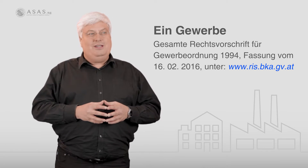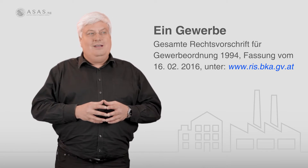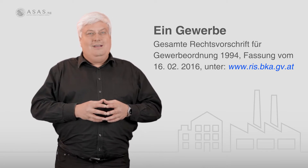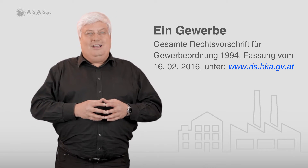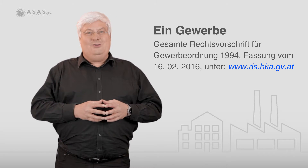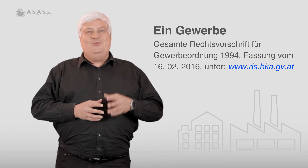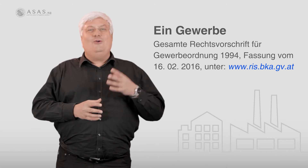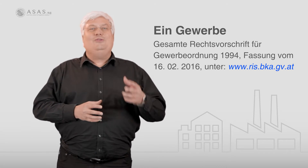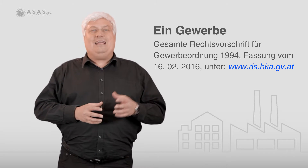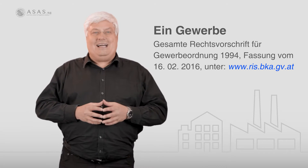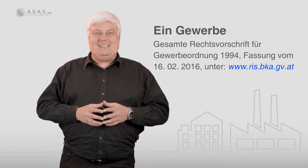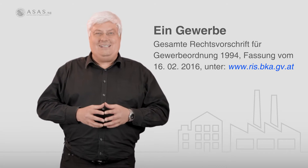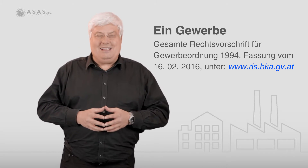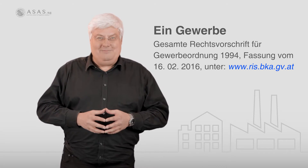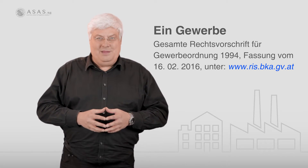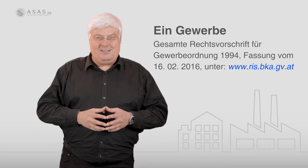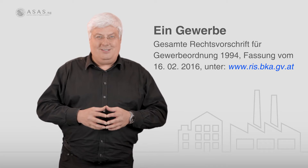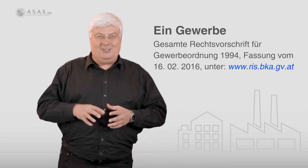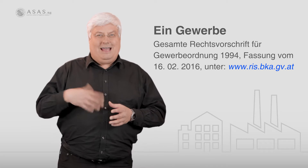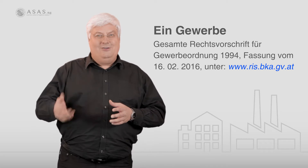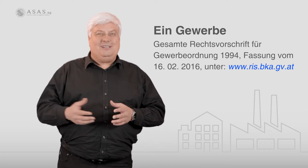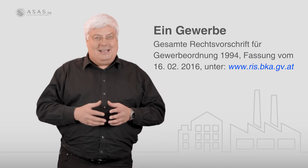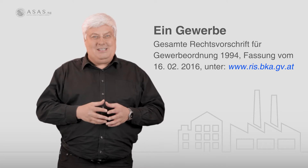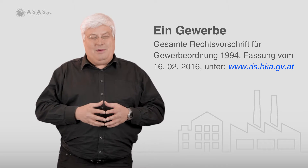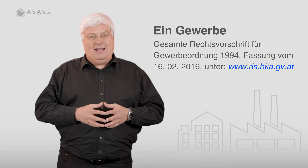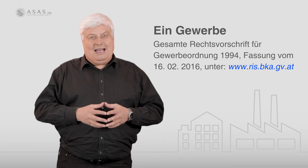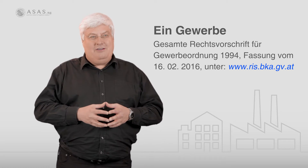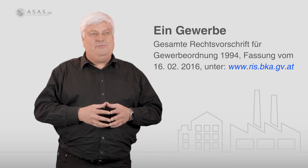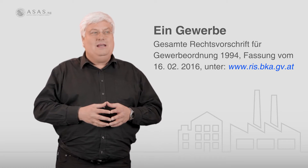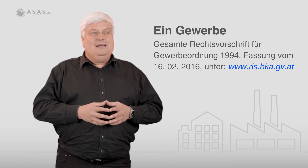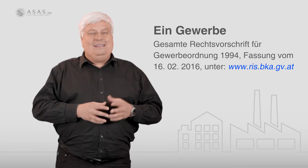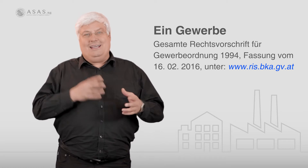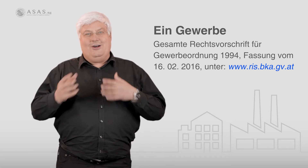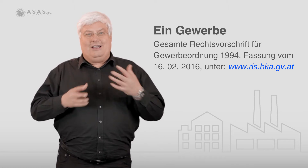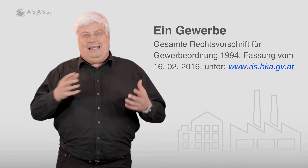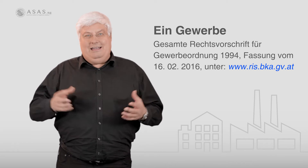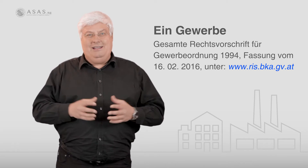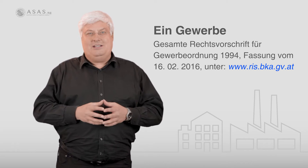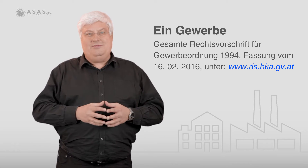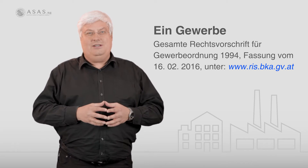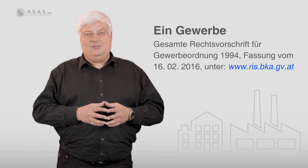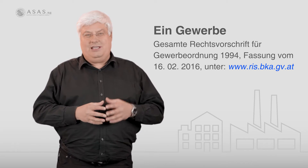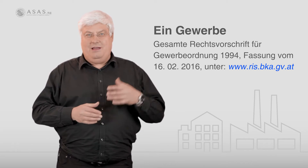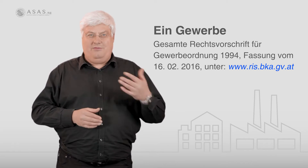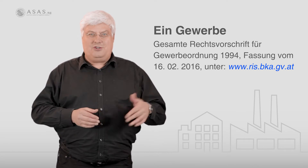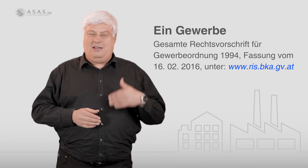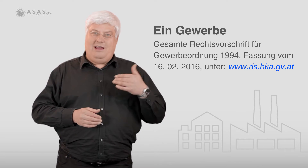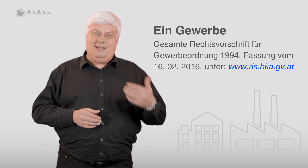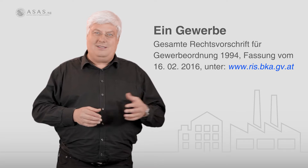hat die über 180 Seiten, es sind auch 380 Paragrafen, die genau regeln, was wir unter Gewerbe verstehen, welche es